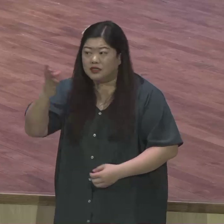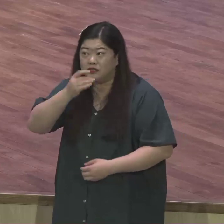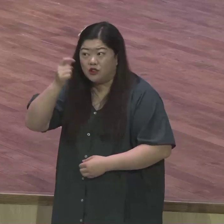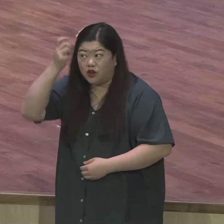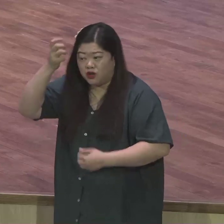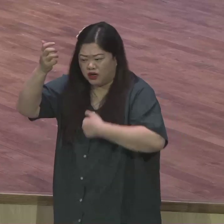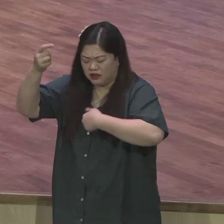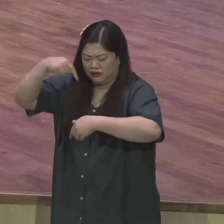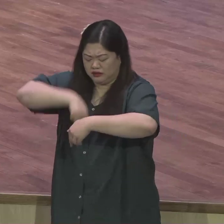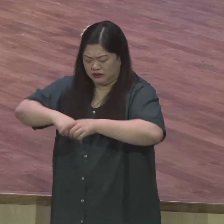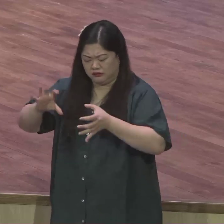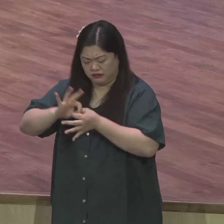정언하노니